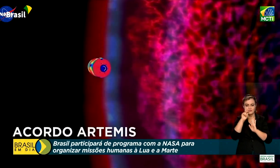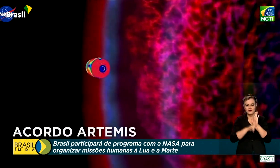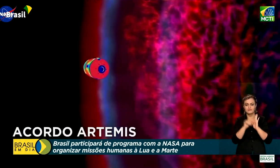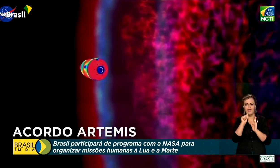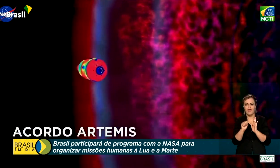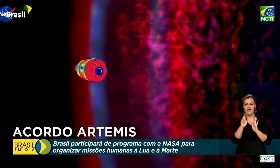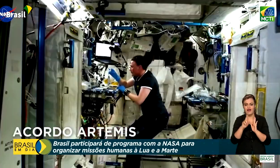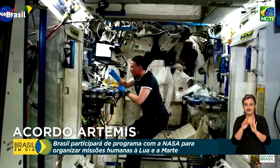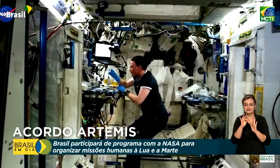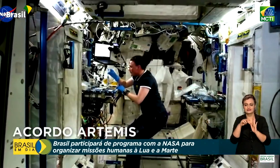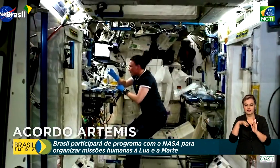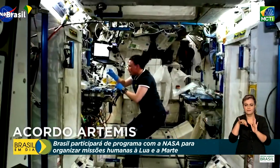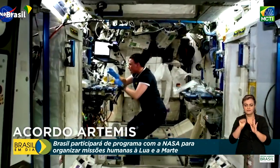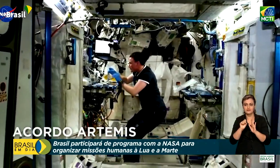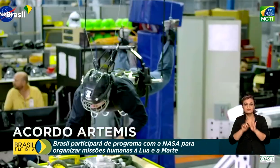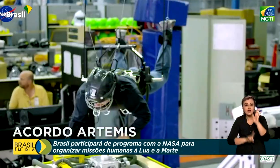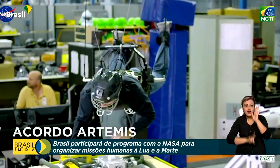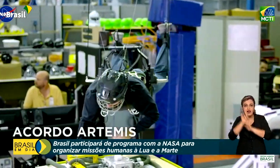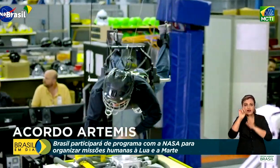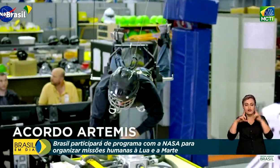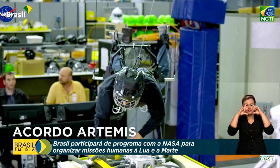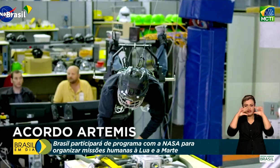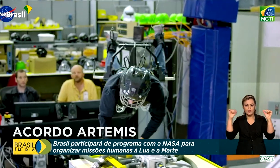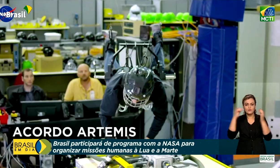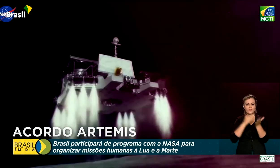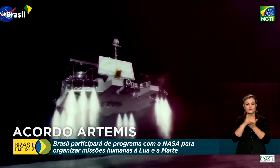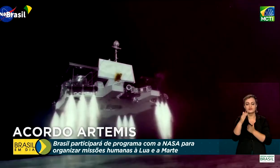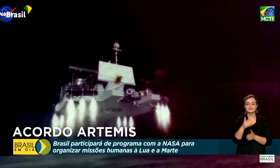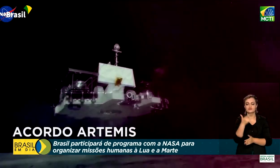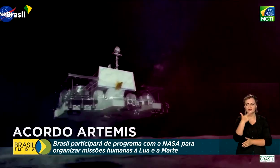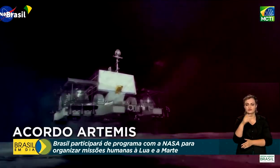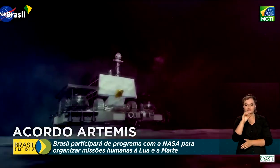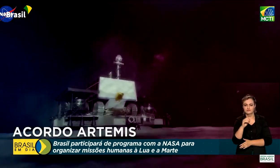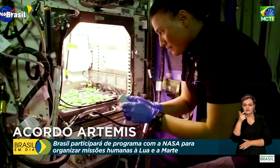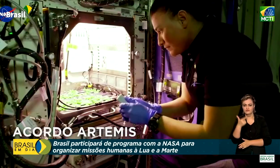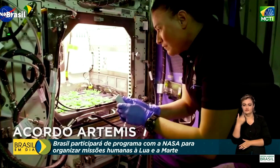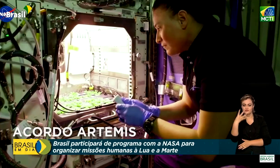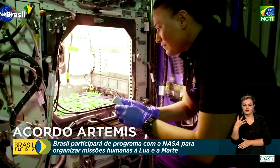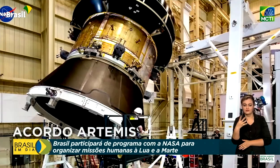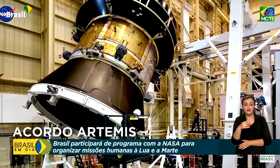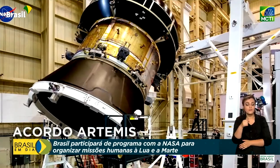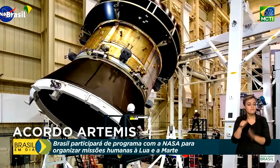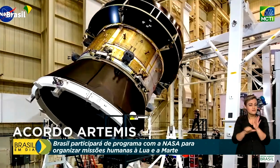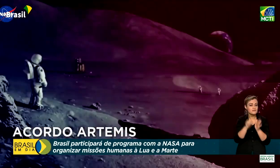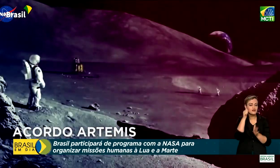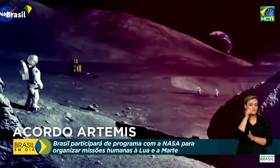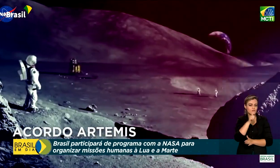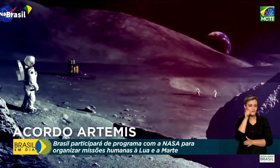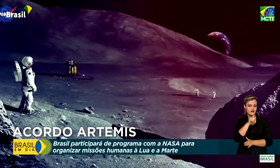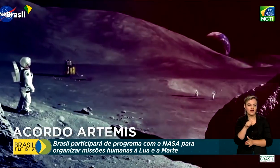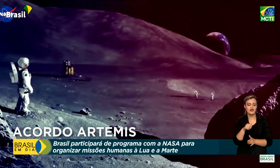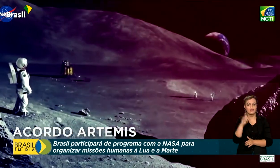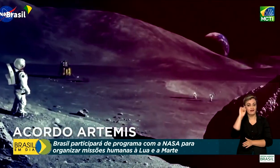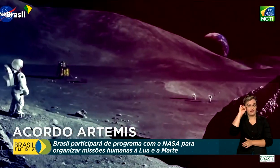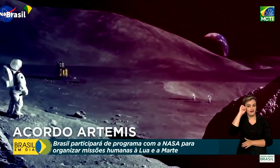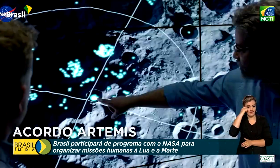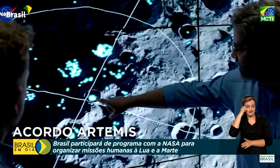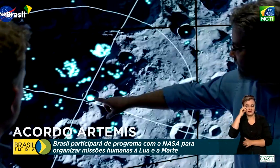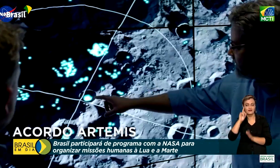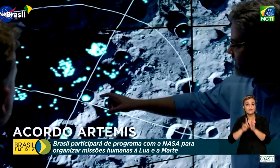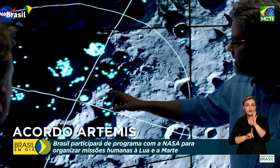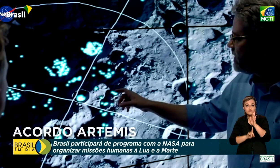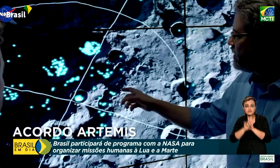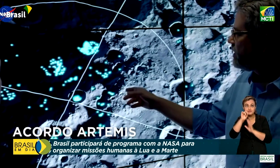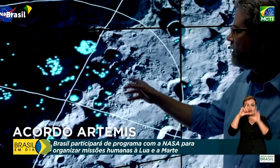retomar as viagens à Lua a partir de 2024. O projeto prevê a ida da primeira mulher e da primeira pessoa negra à